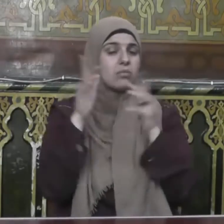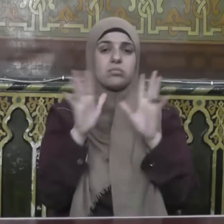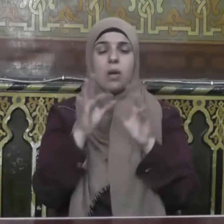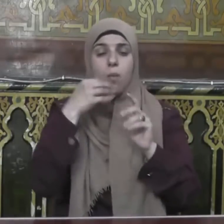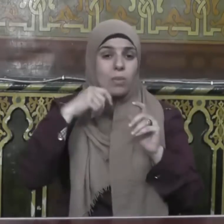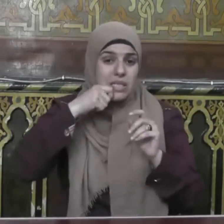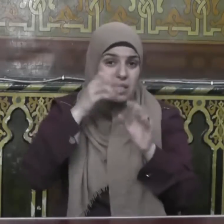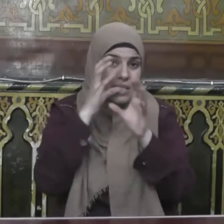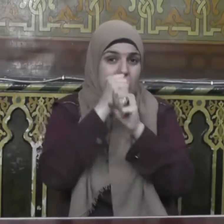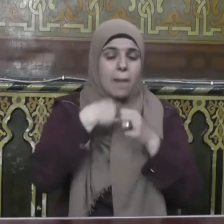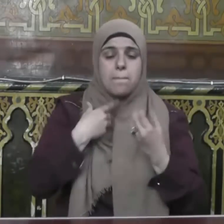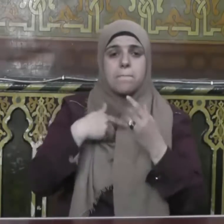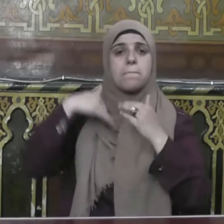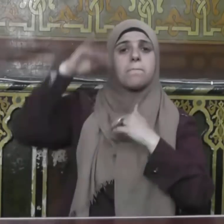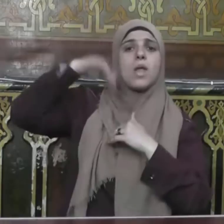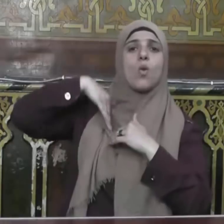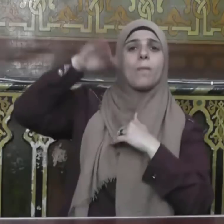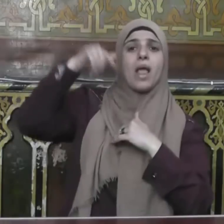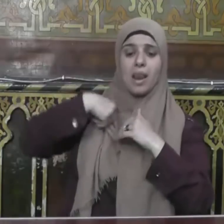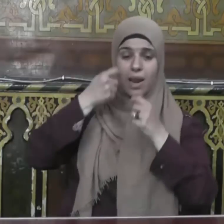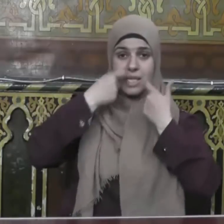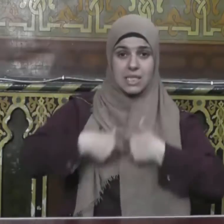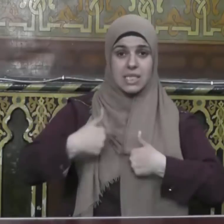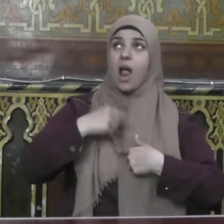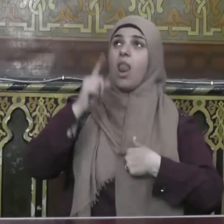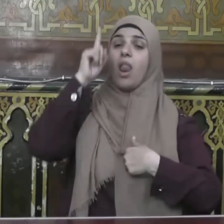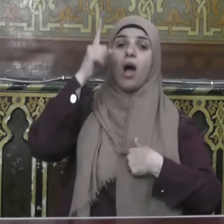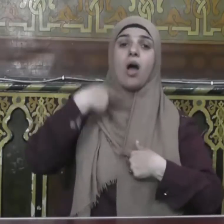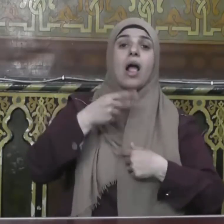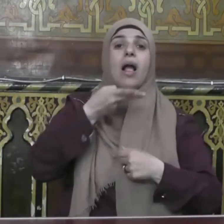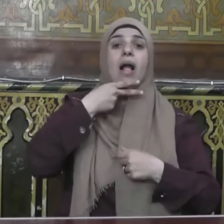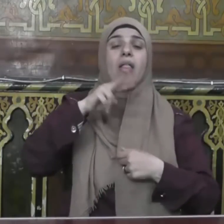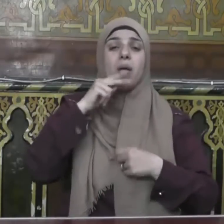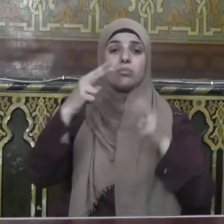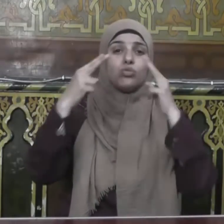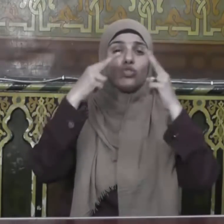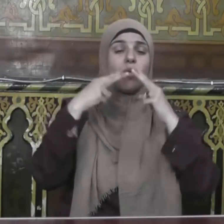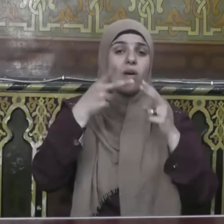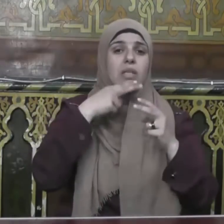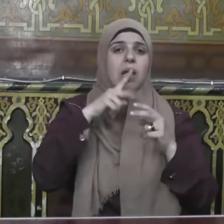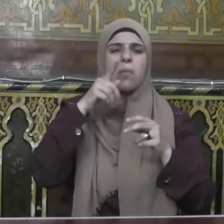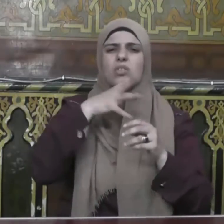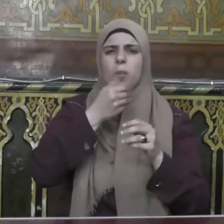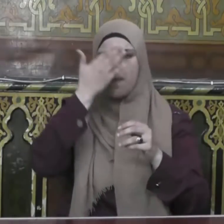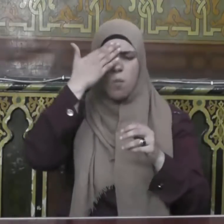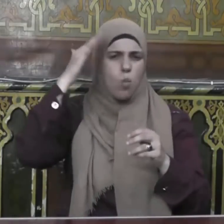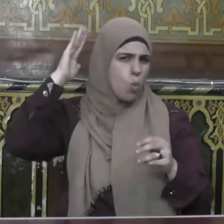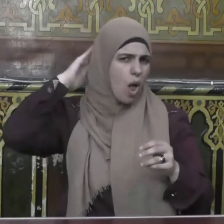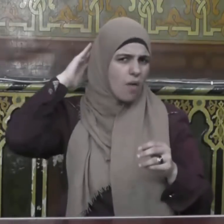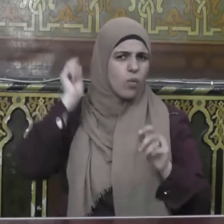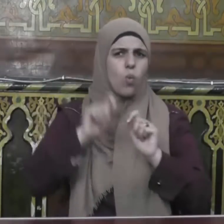بين العبد وربه والكذب أبرز علامات النفاق وأعلاها في سلمه